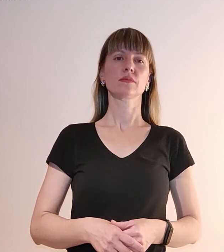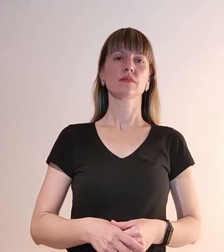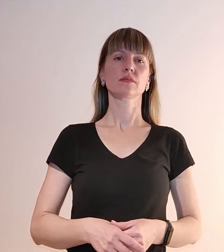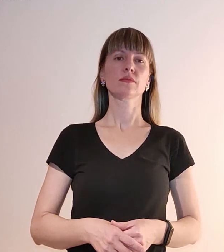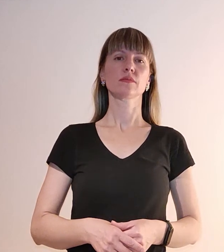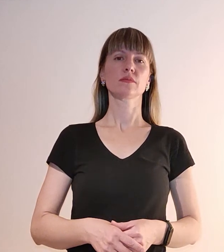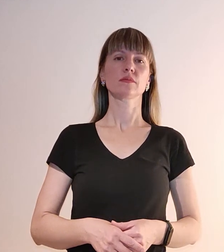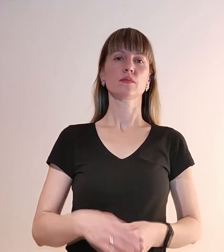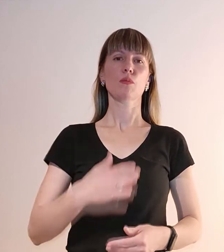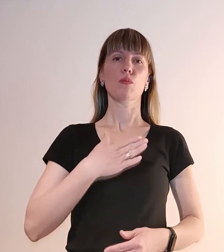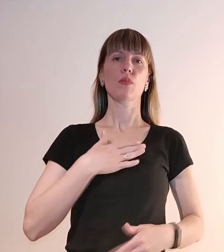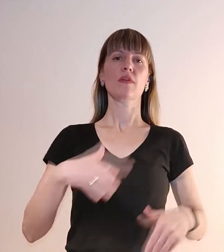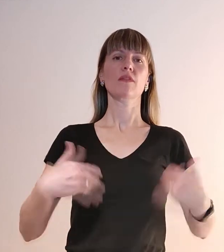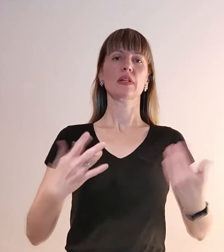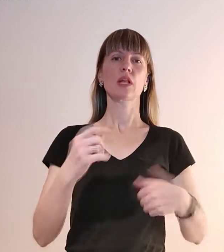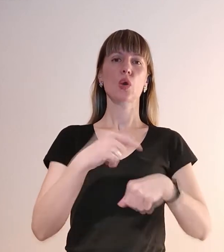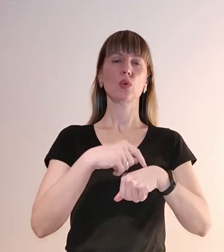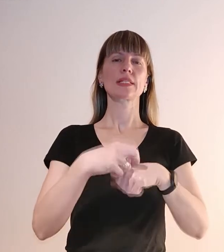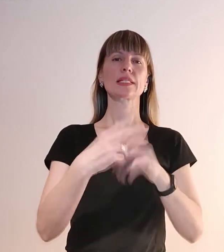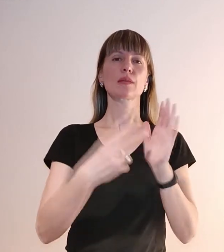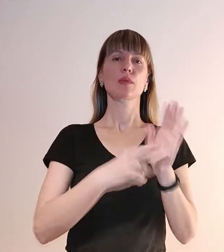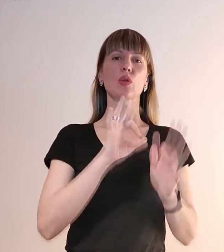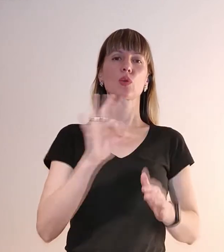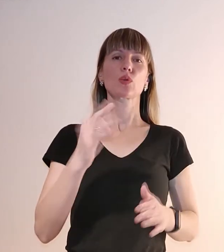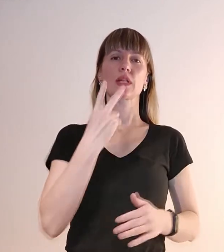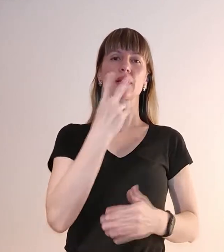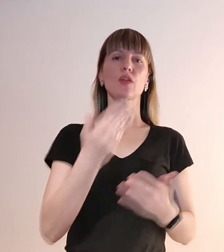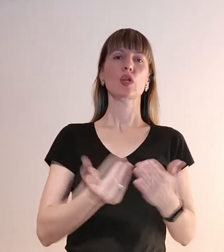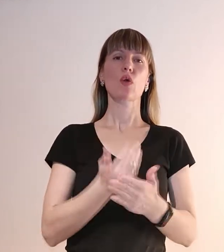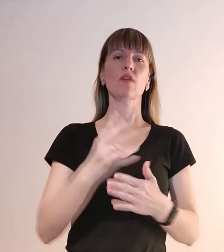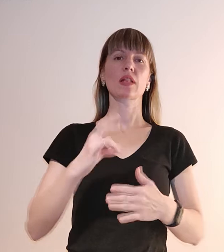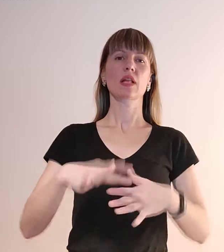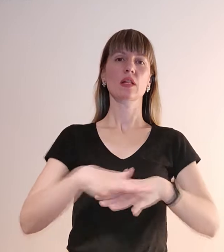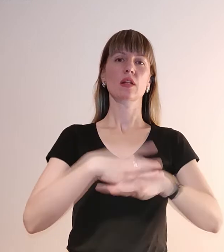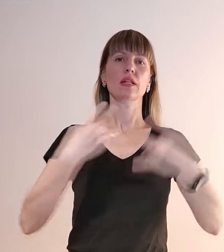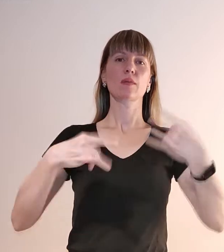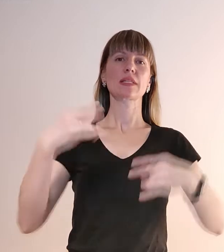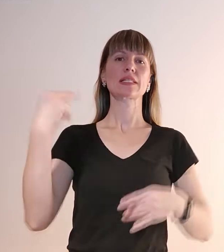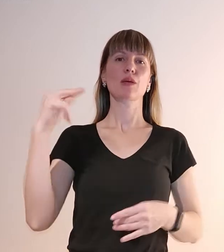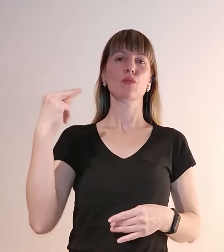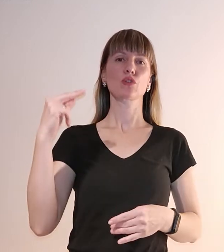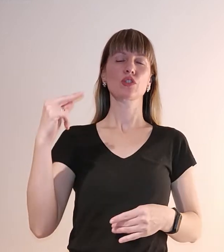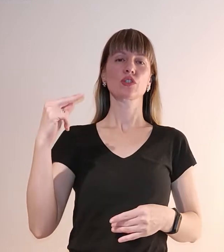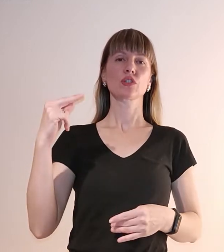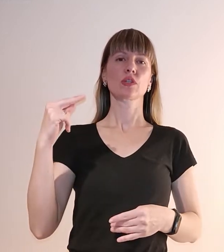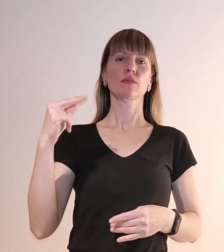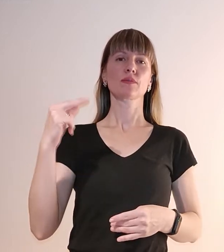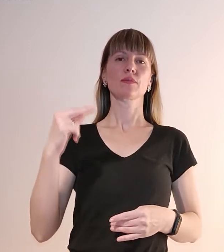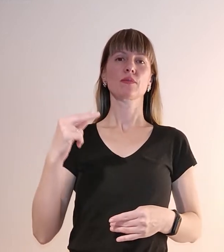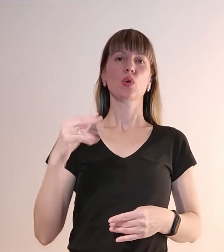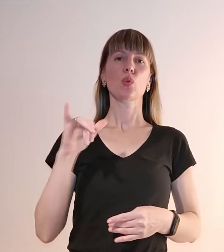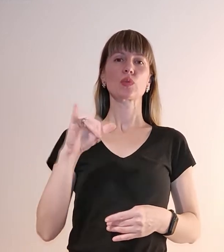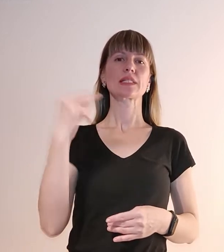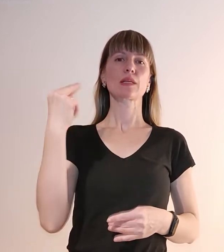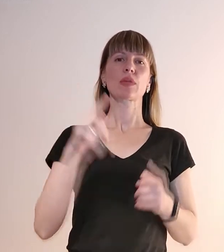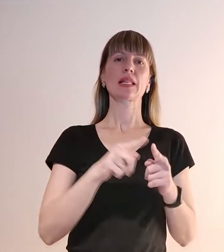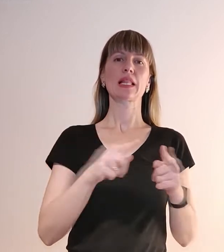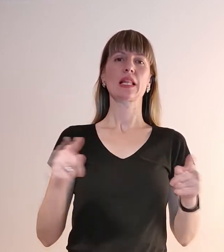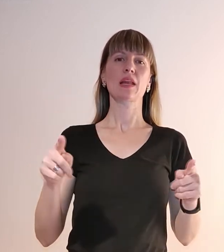Моє вітання на 1.18.00. Ви дивитесь новини на Суспільному Запоріжжя. У Запоріжжі триває кампанія на